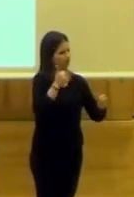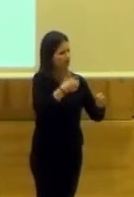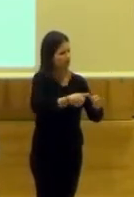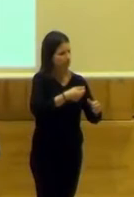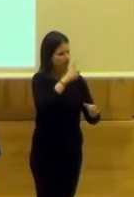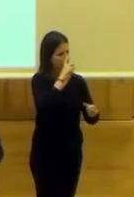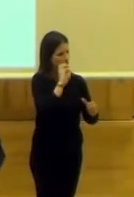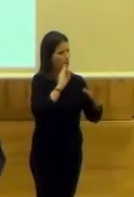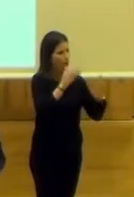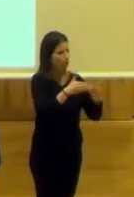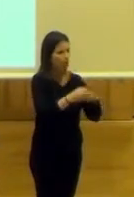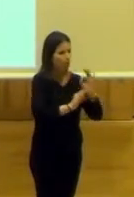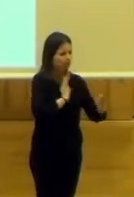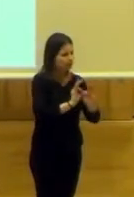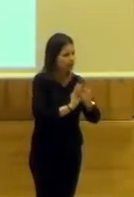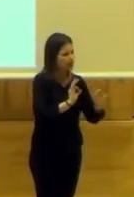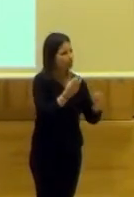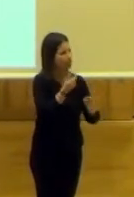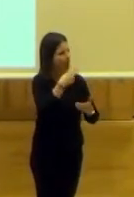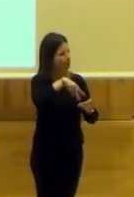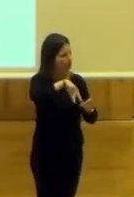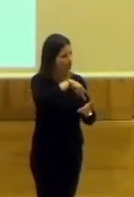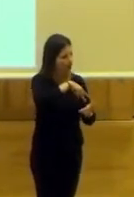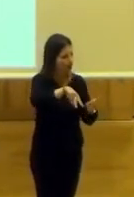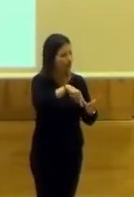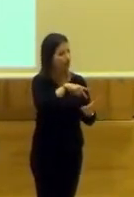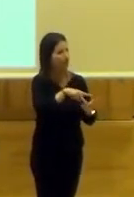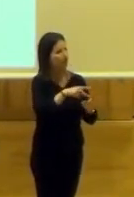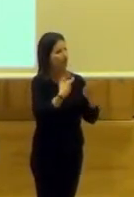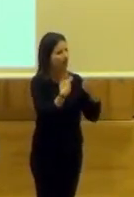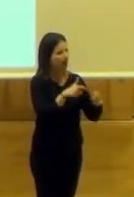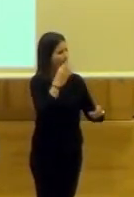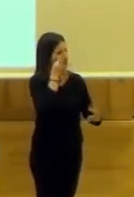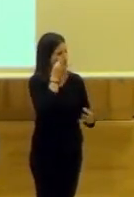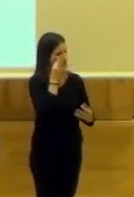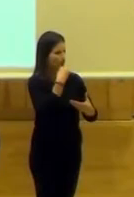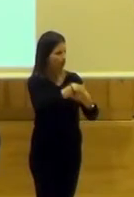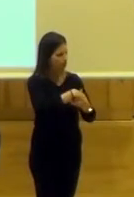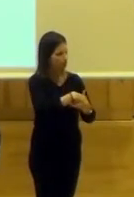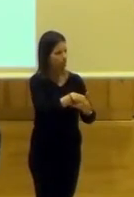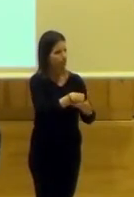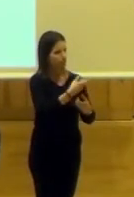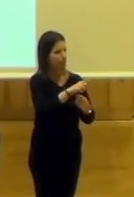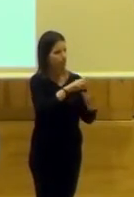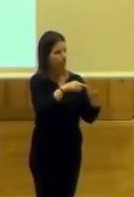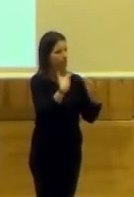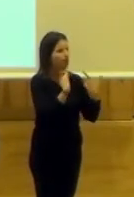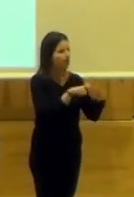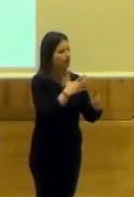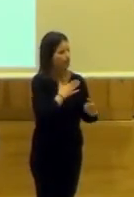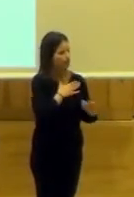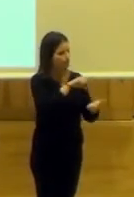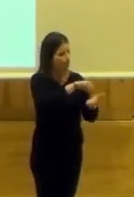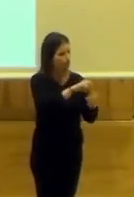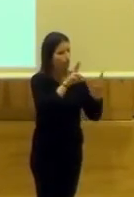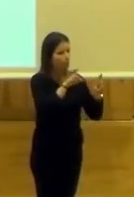de teatro, pero ahora el grupo de teatro y danza, un área de humanidades, con algunas de las cátedras que he referido, un área de patrimonio ciudad, con